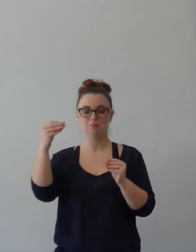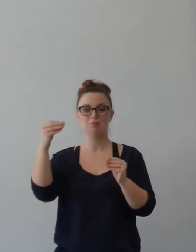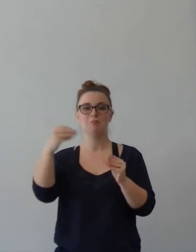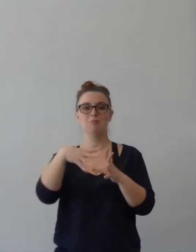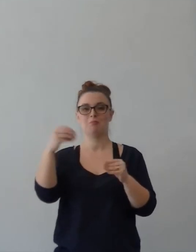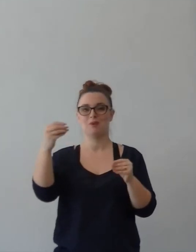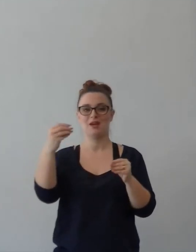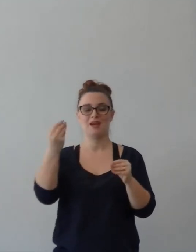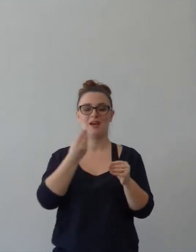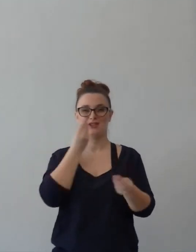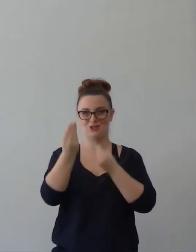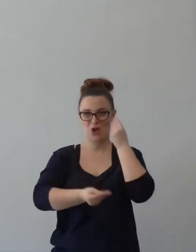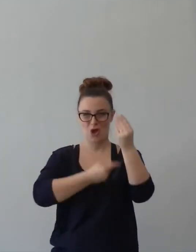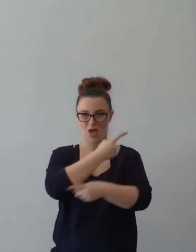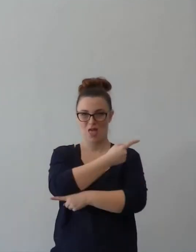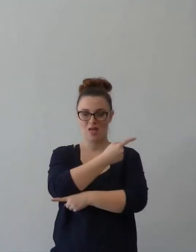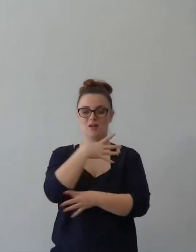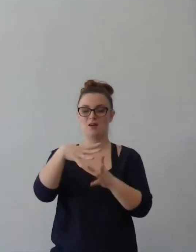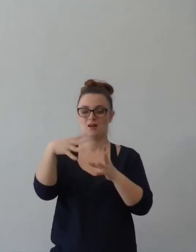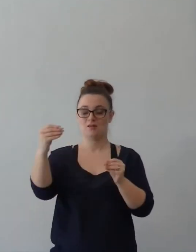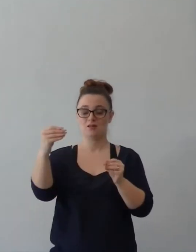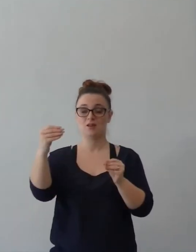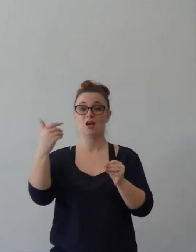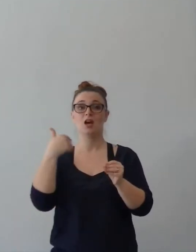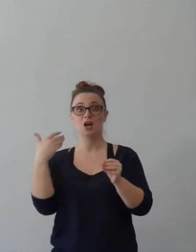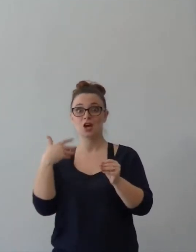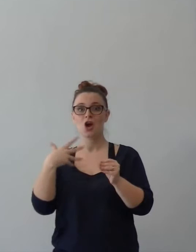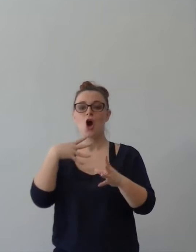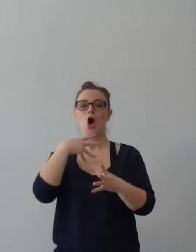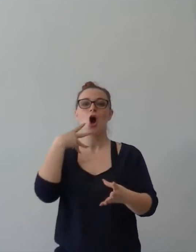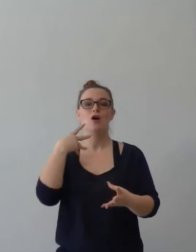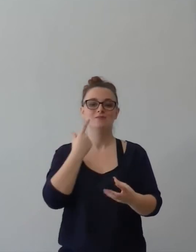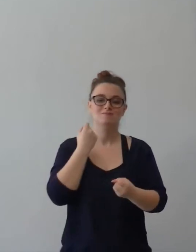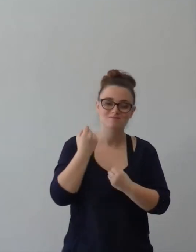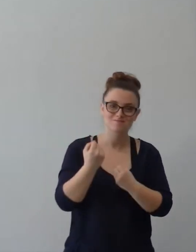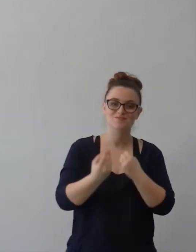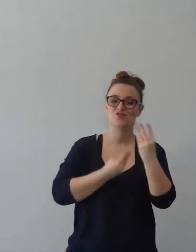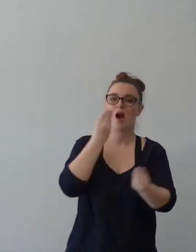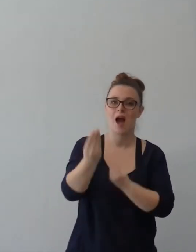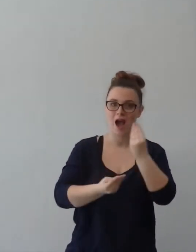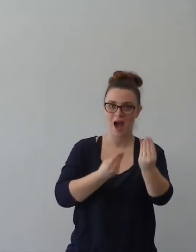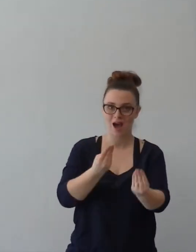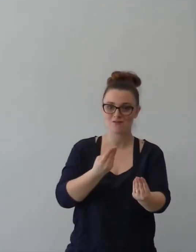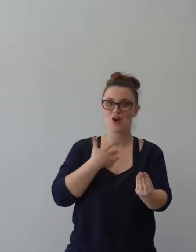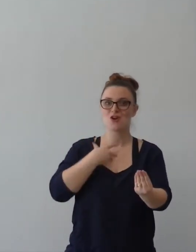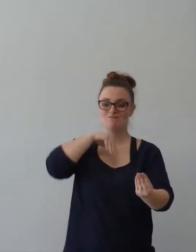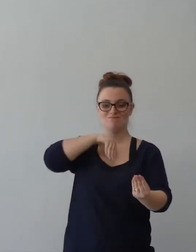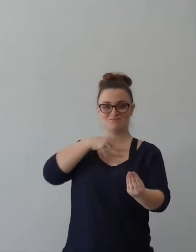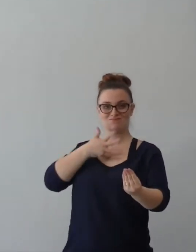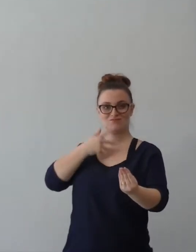E come giocatore posso dirti che provavo gioia nel giocare e nel vincere anche,